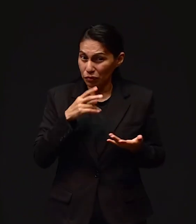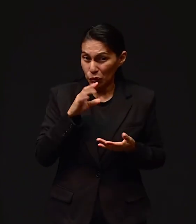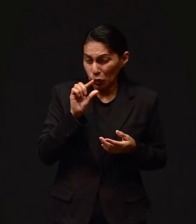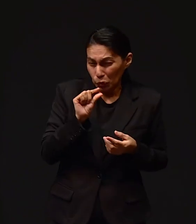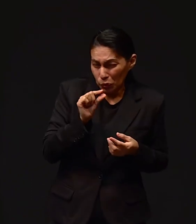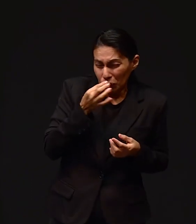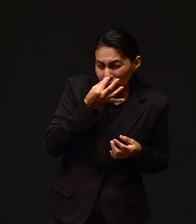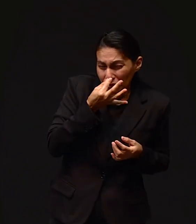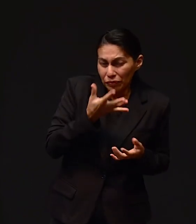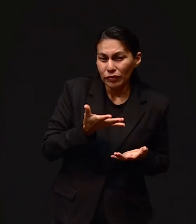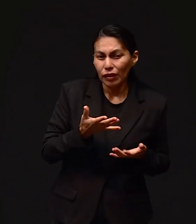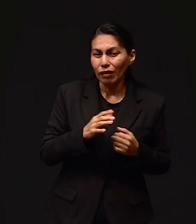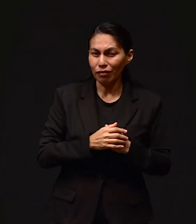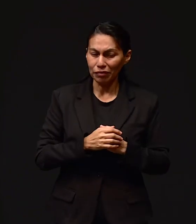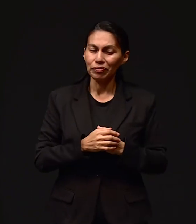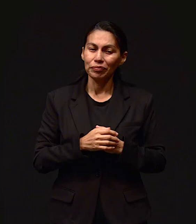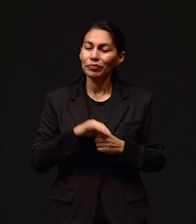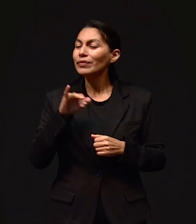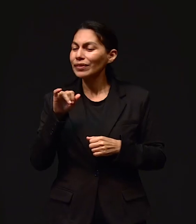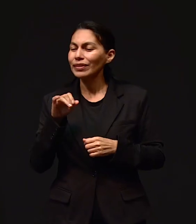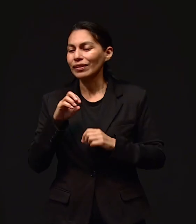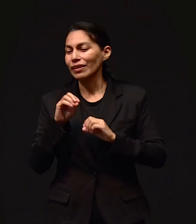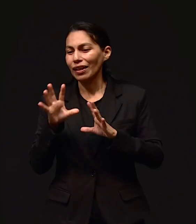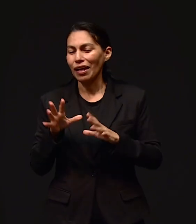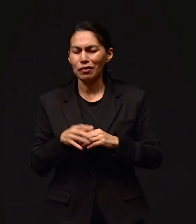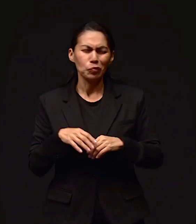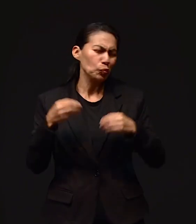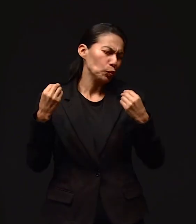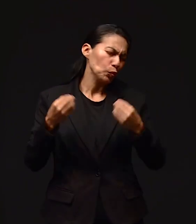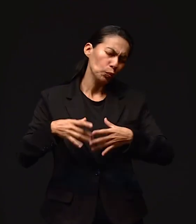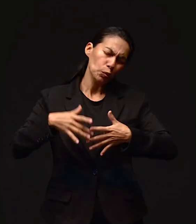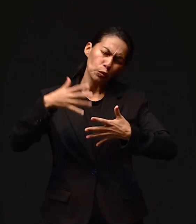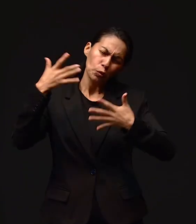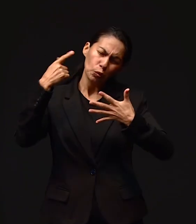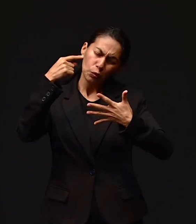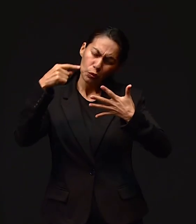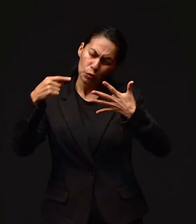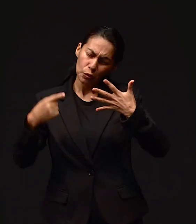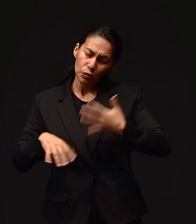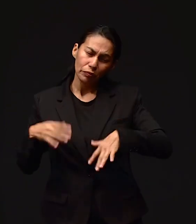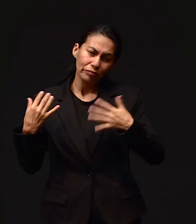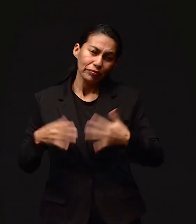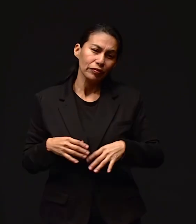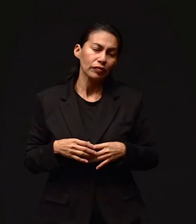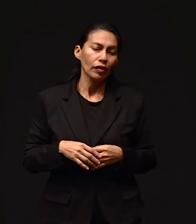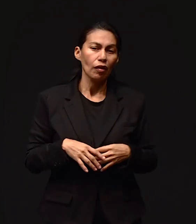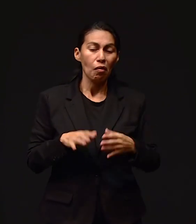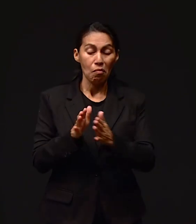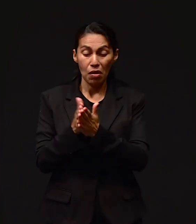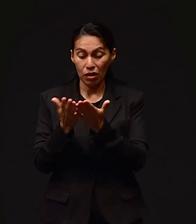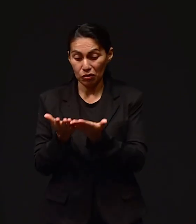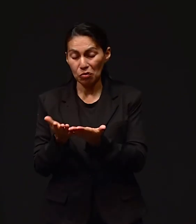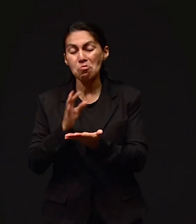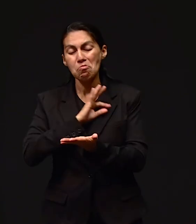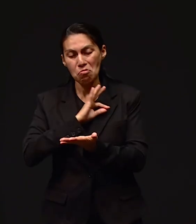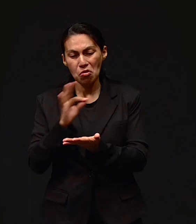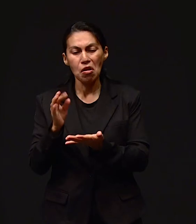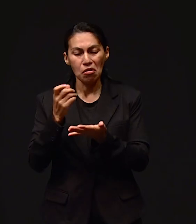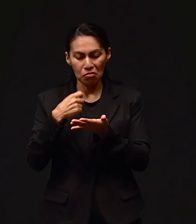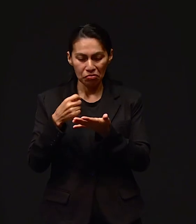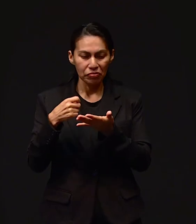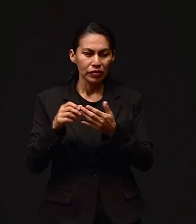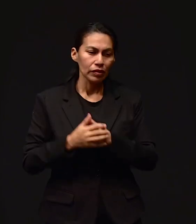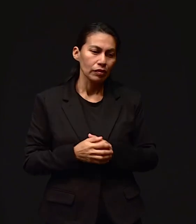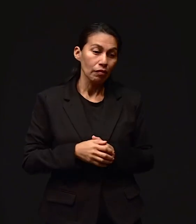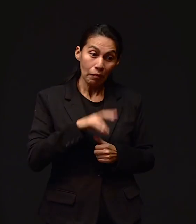aun los pequeños detalles. Y cuéntanos algo de este Dios maravilloso. Muchas, pastor, que yo creo que podría escribir un libro. Deberías hacerlo.